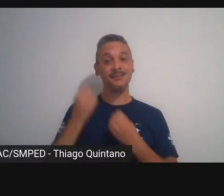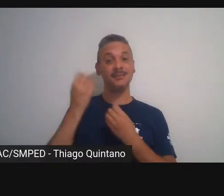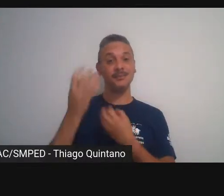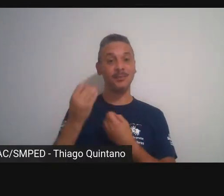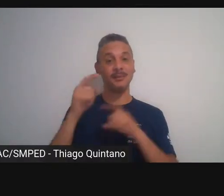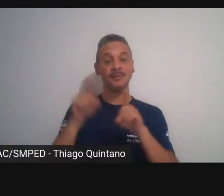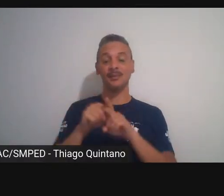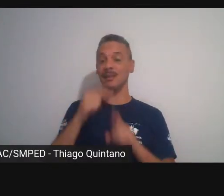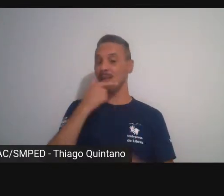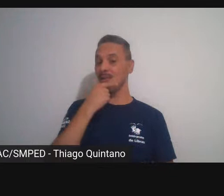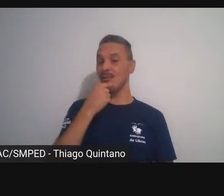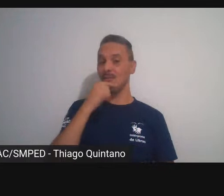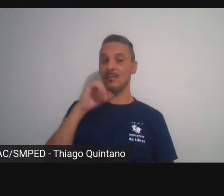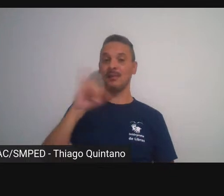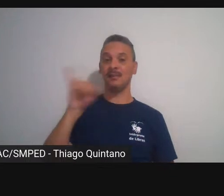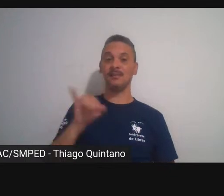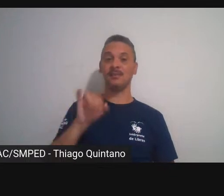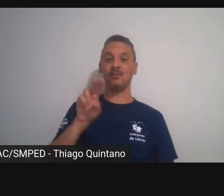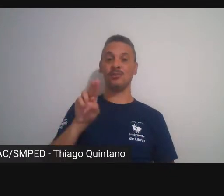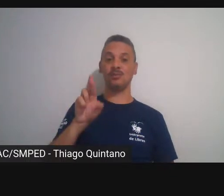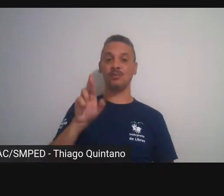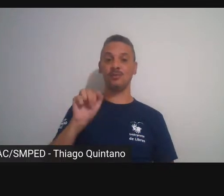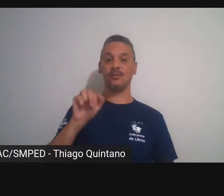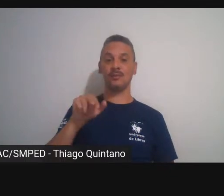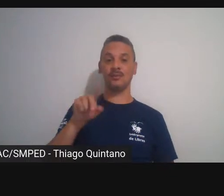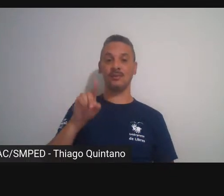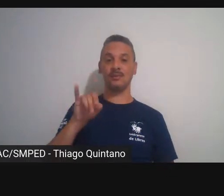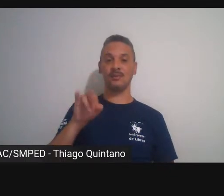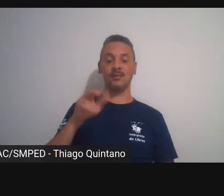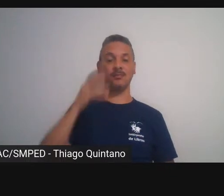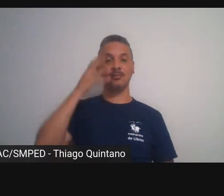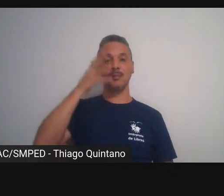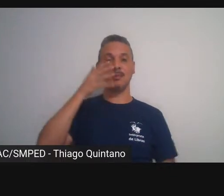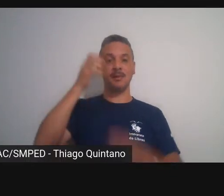Jurandir passou no começo da fala